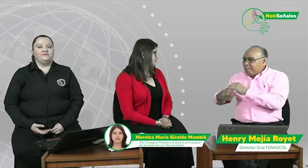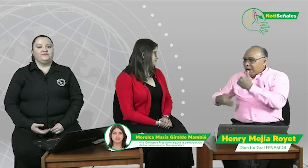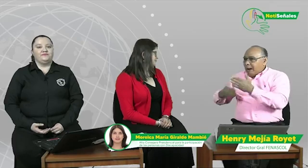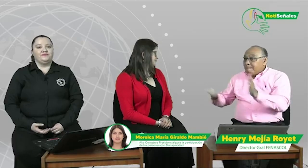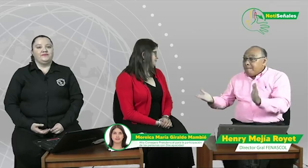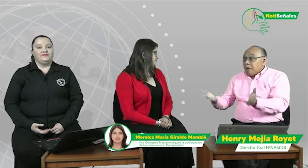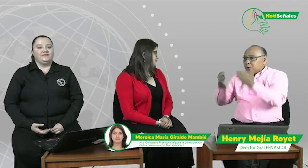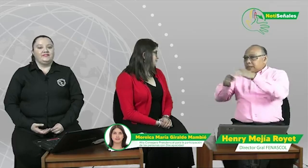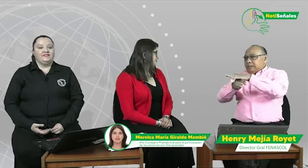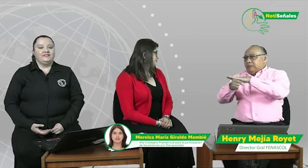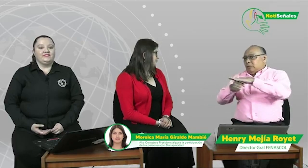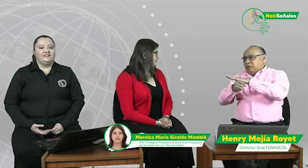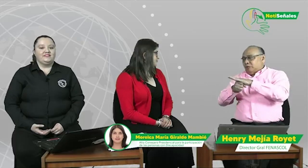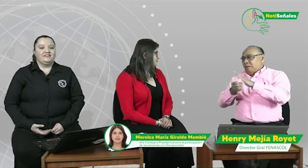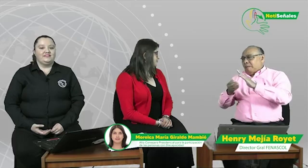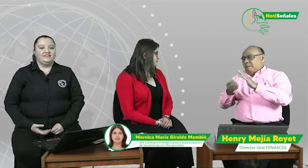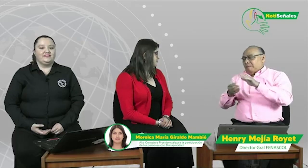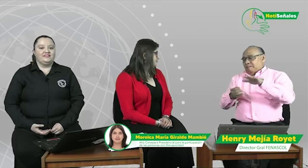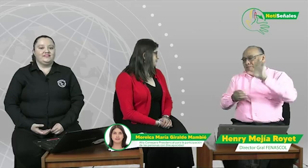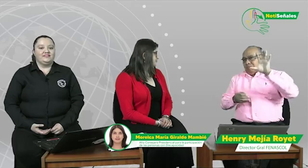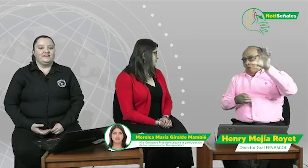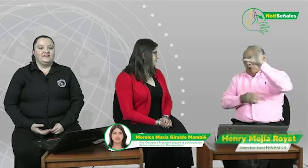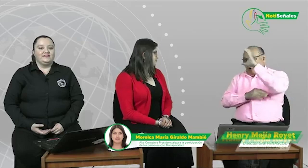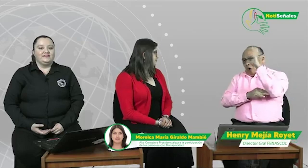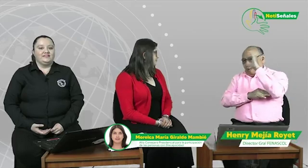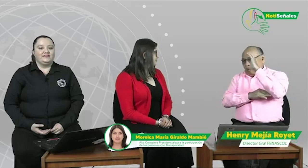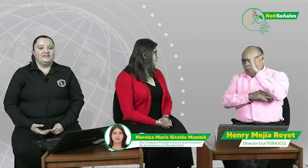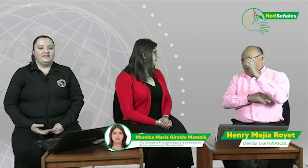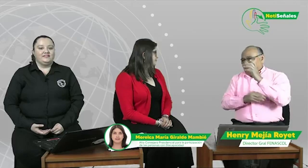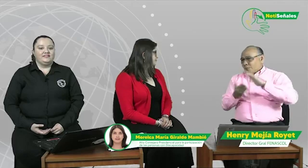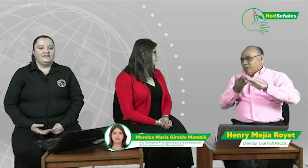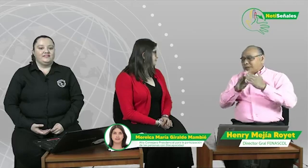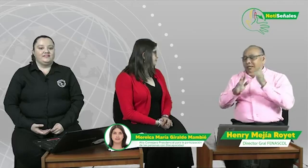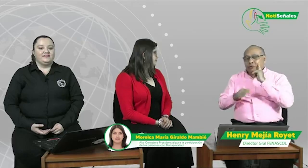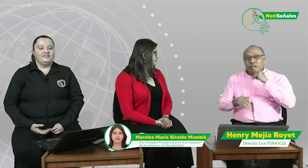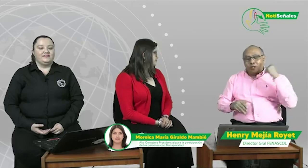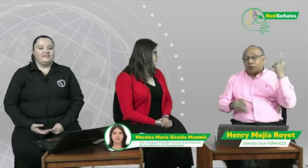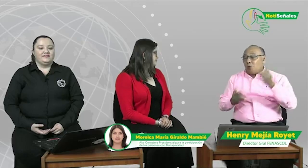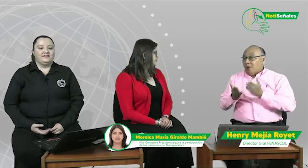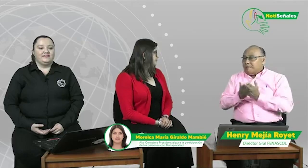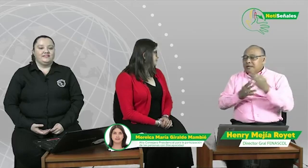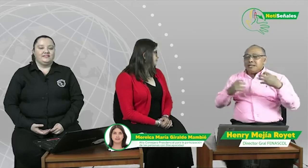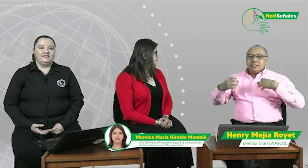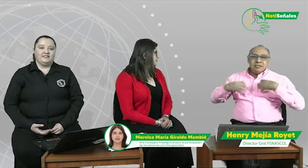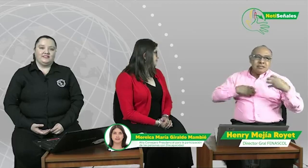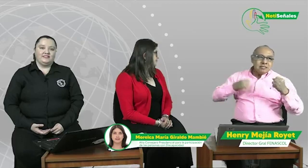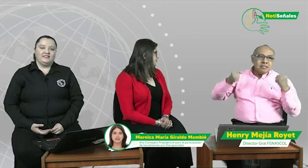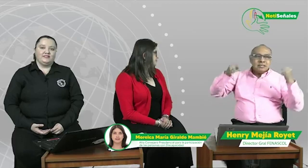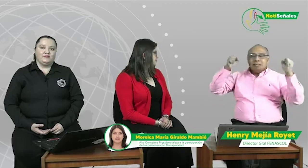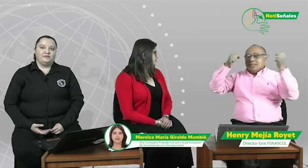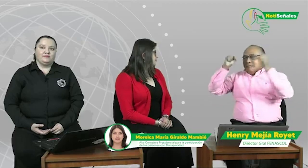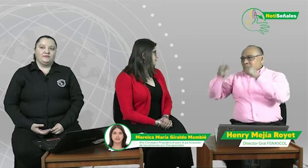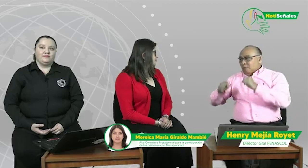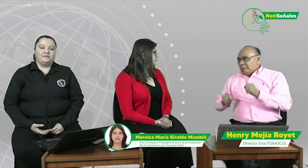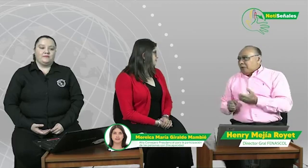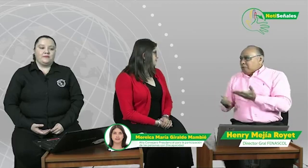cuéntanos de qué manera podemos hacer este trabajo mancomunado para que en todo el país esta situación de